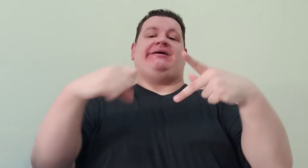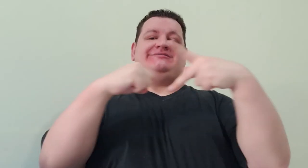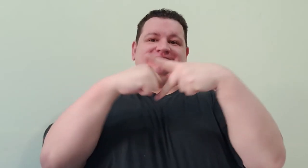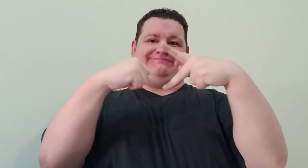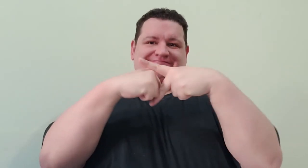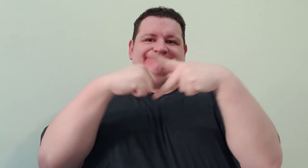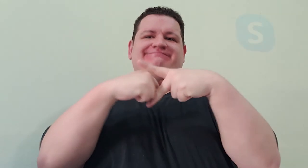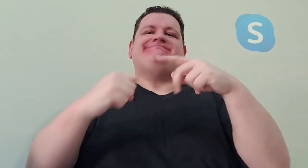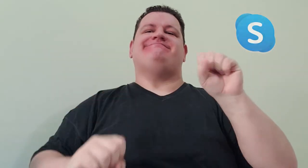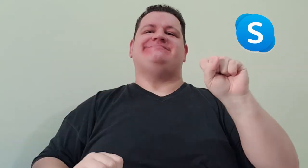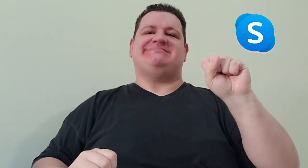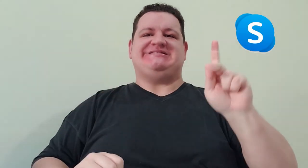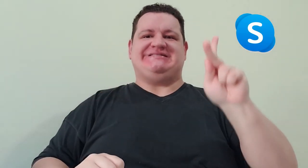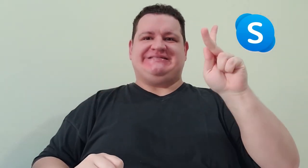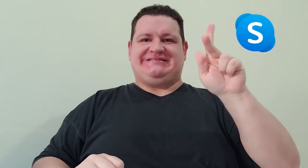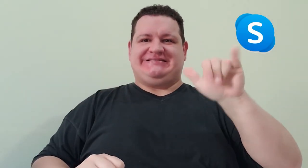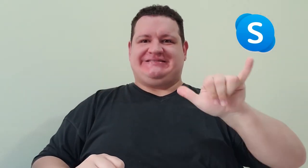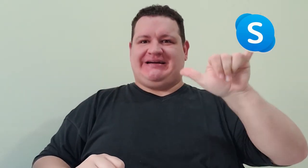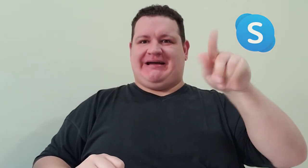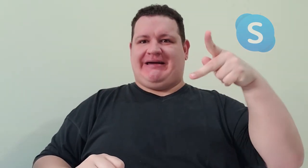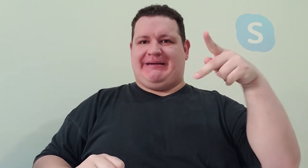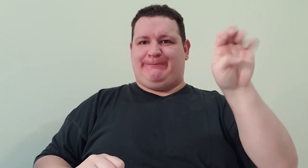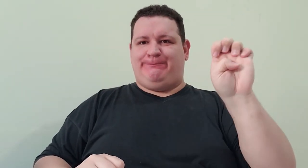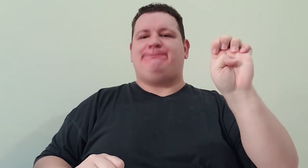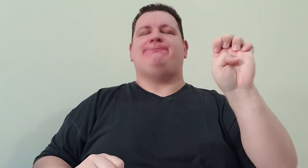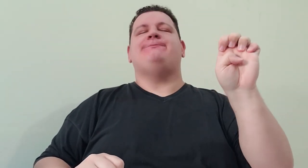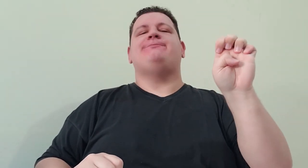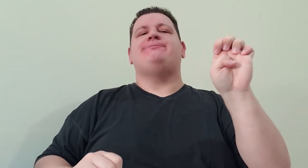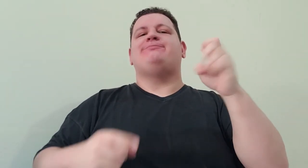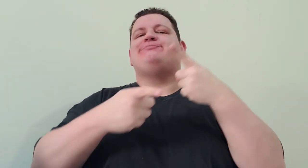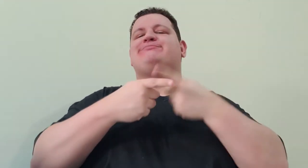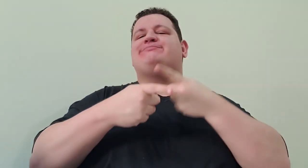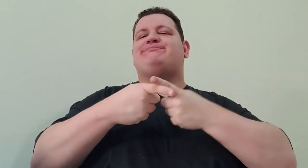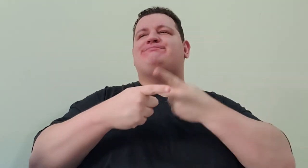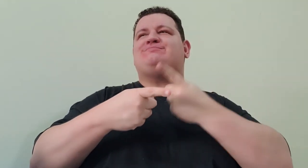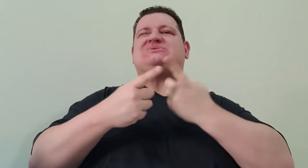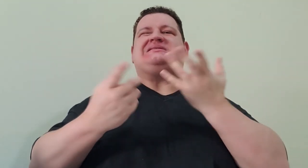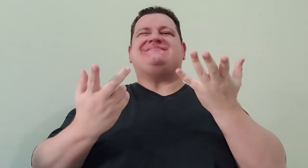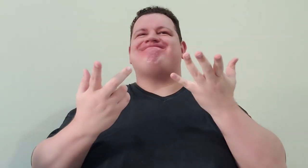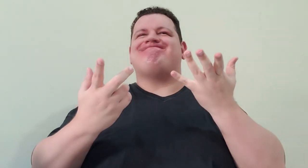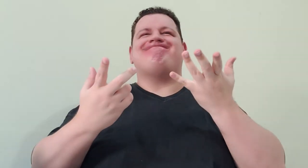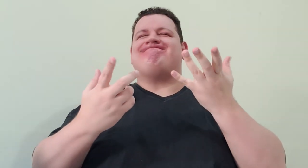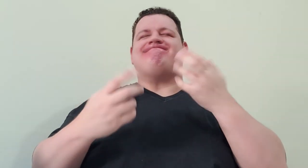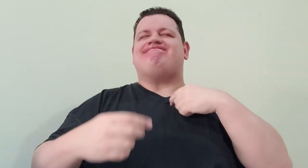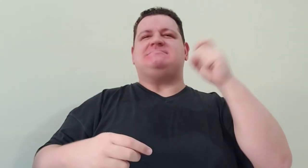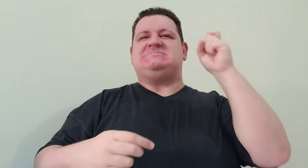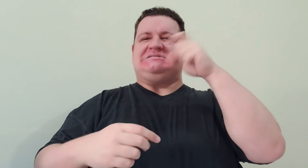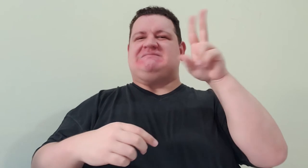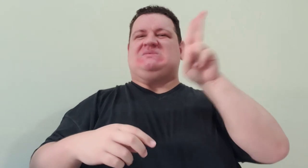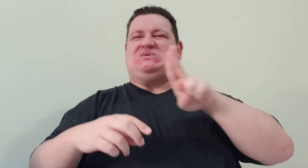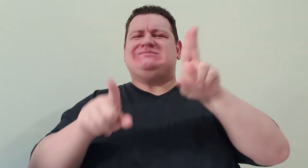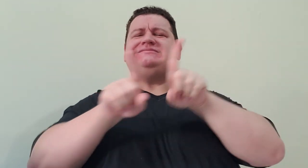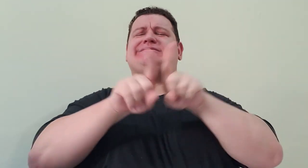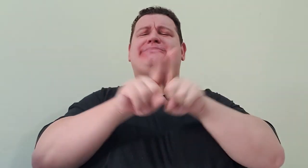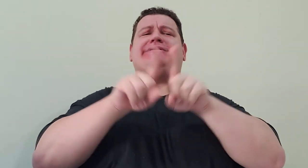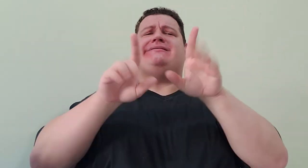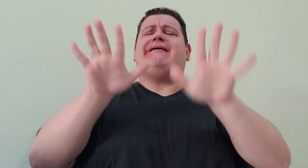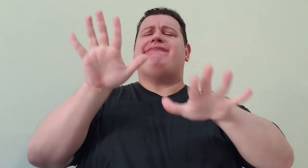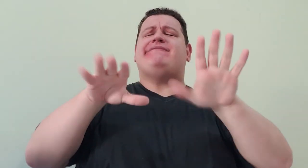Germano o pior para mim é o Skype pela dificuldade na hora de usar algumas vezes tem